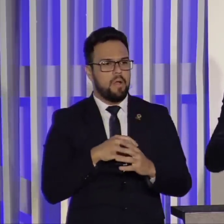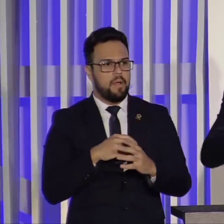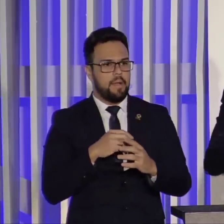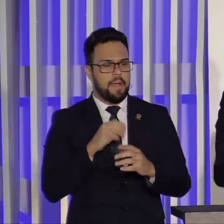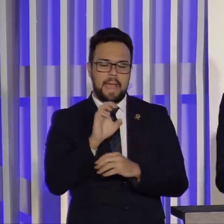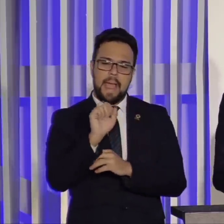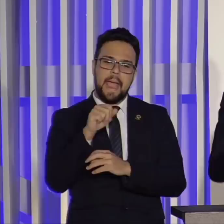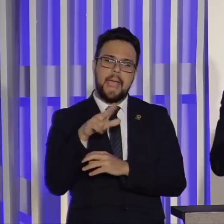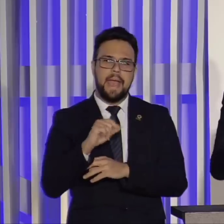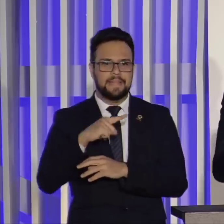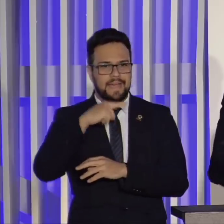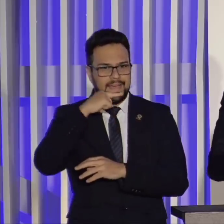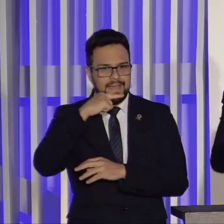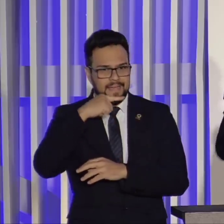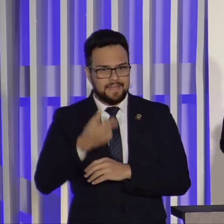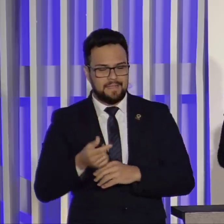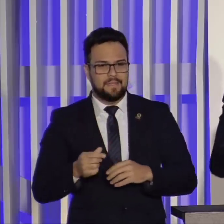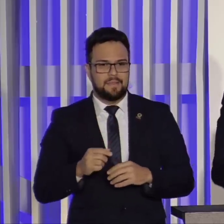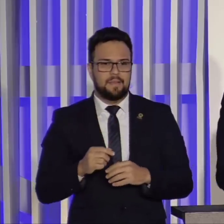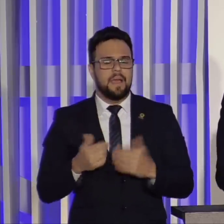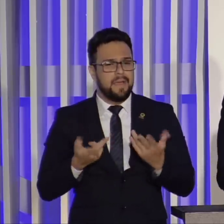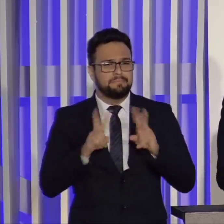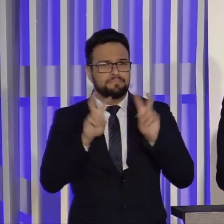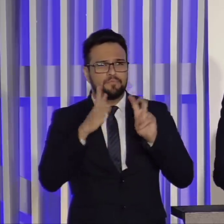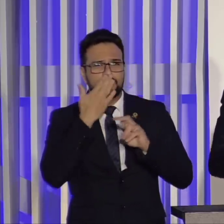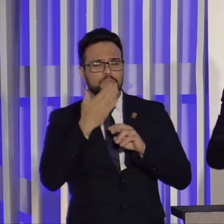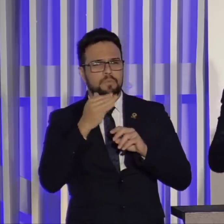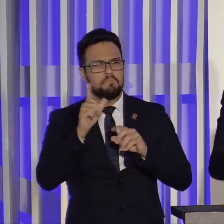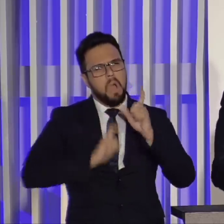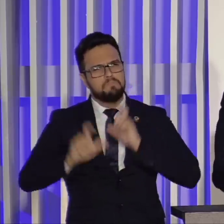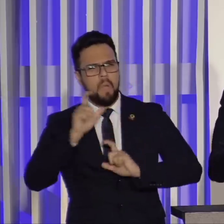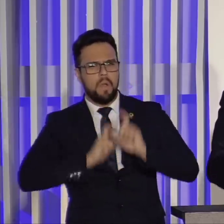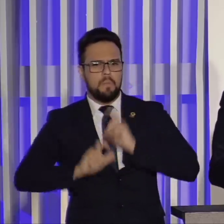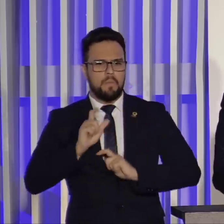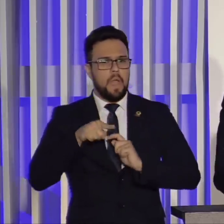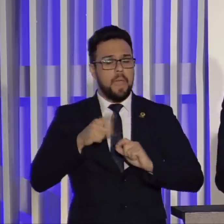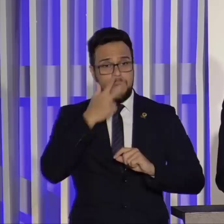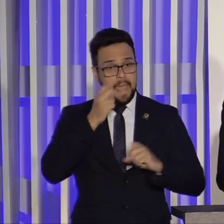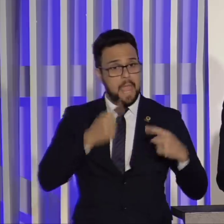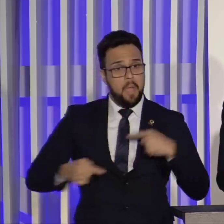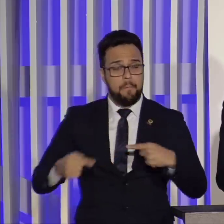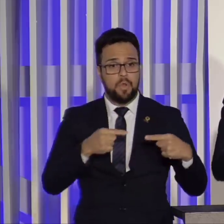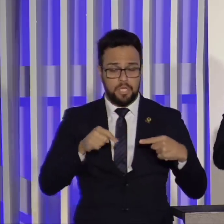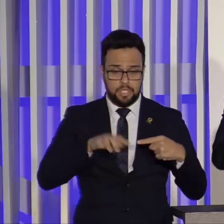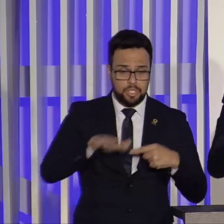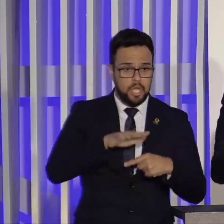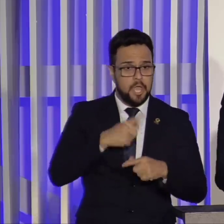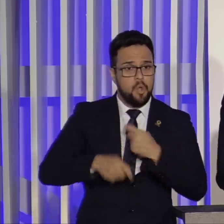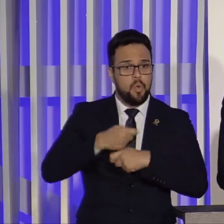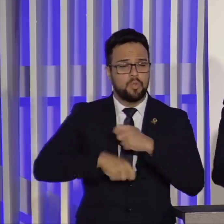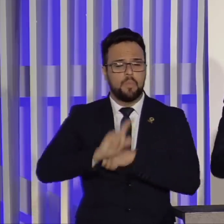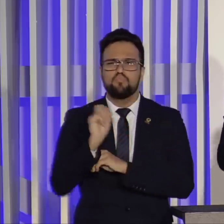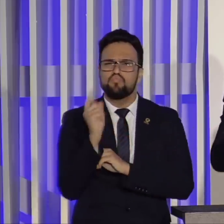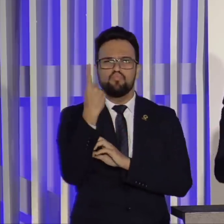A sanha, a maneira como nos atacam nessa questão ambiental, virou uma política econômica. O único país